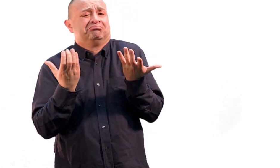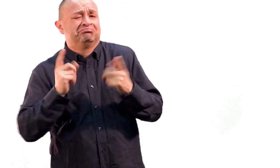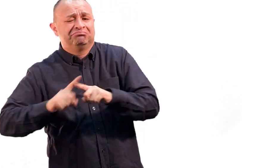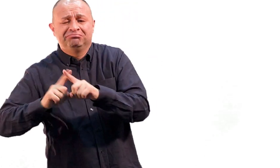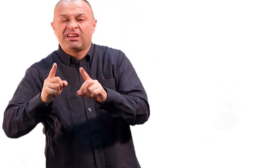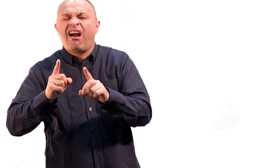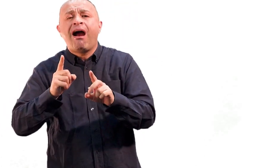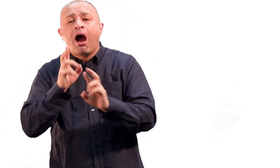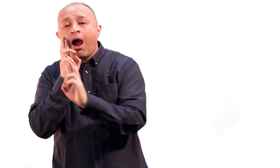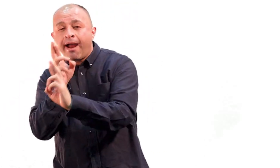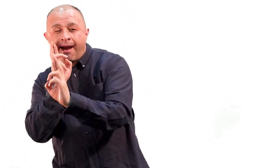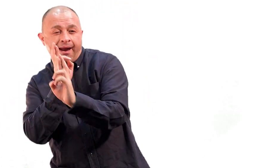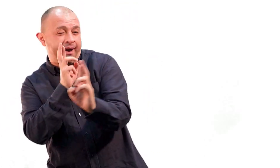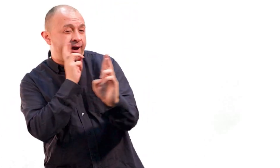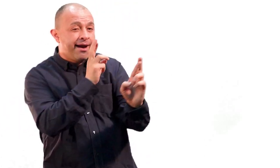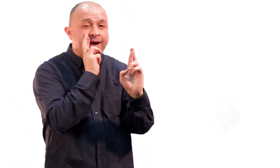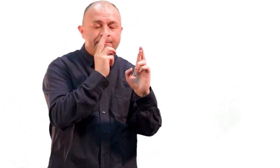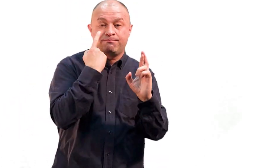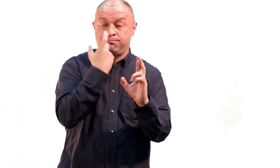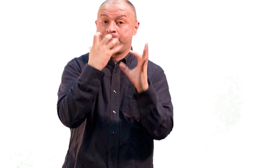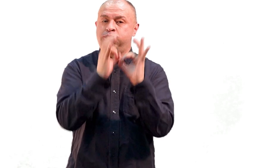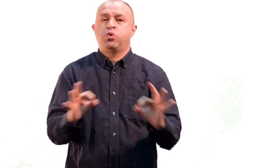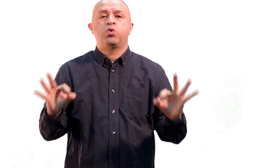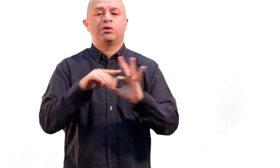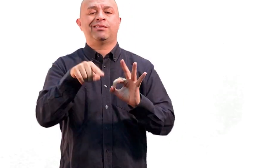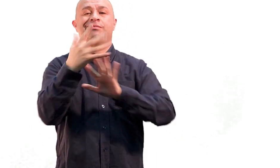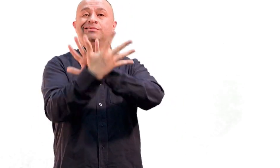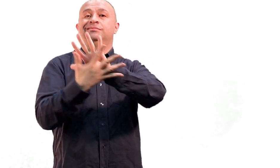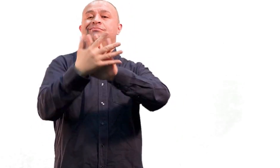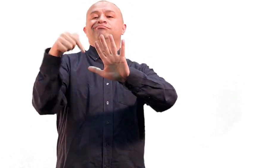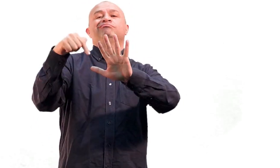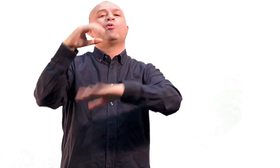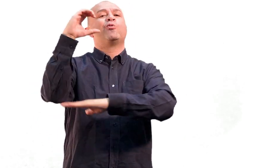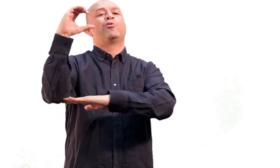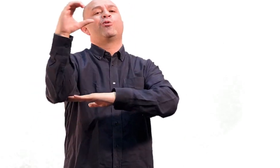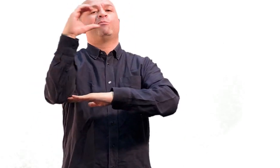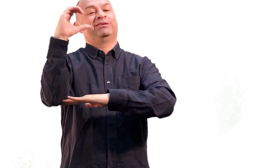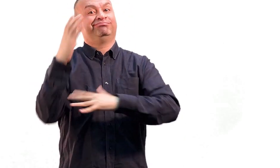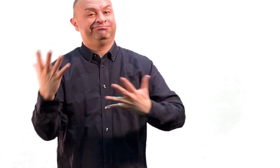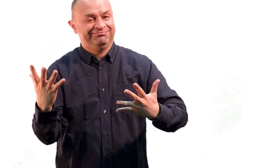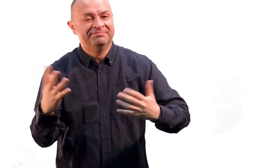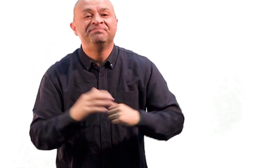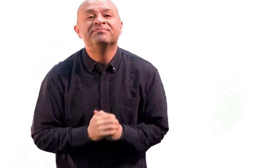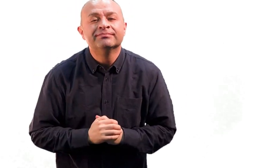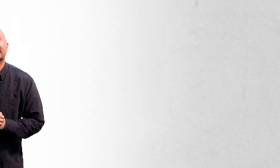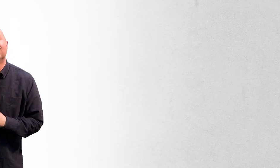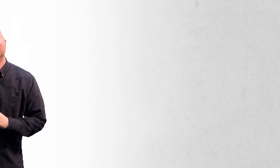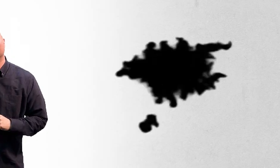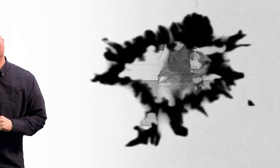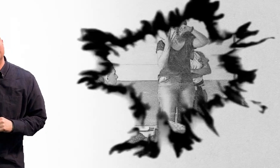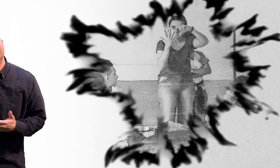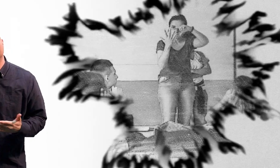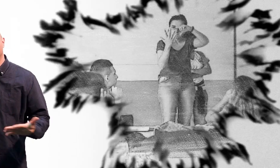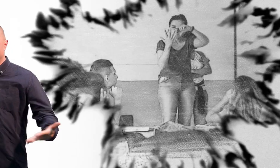culturales. Que exaltan la fuerza de la lengua de señas colombiana. Y que nos traen a